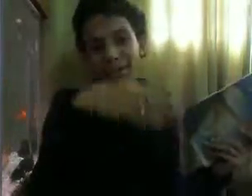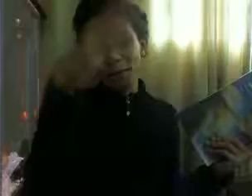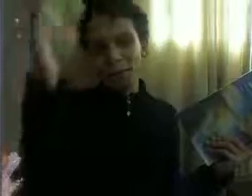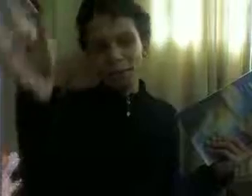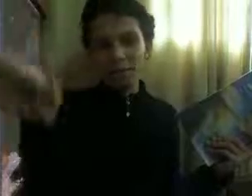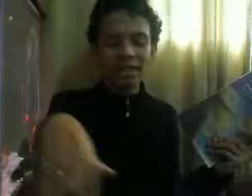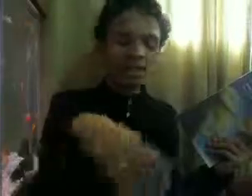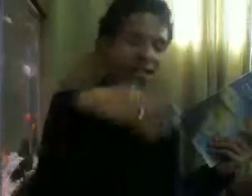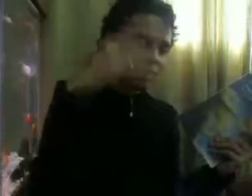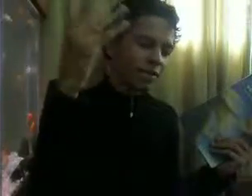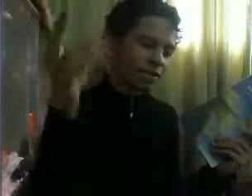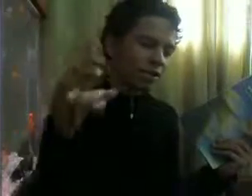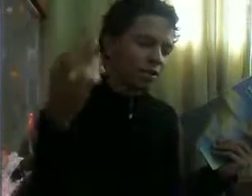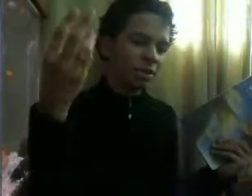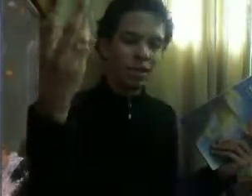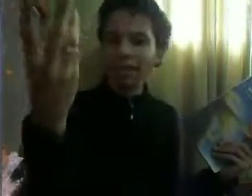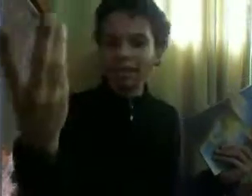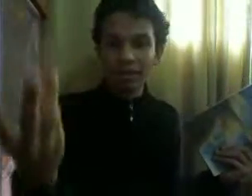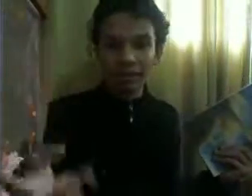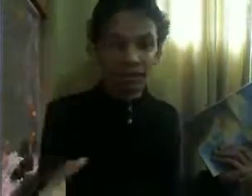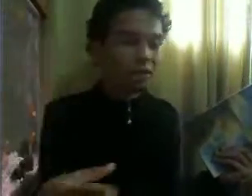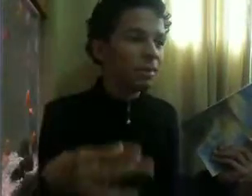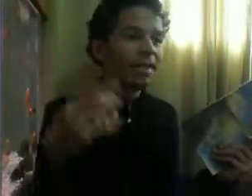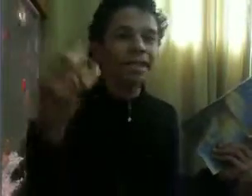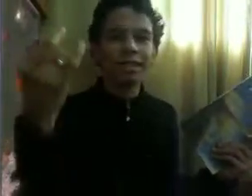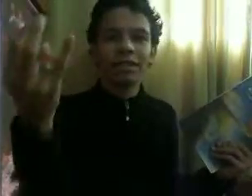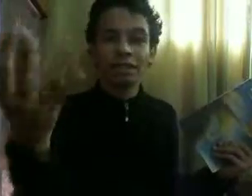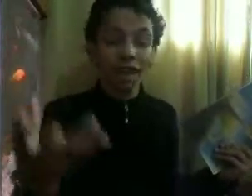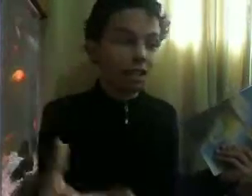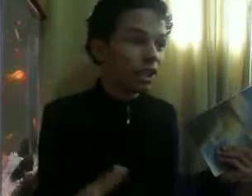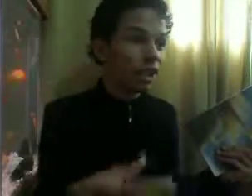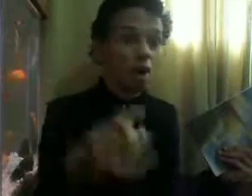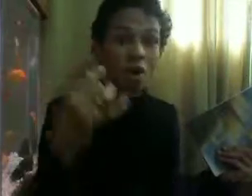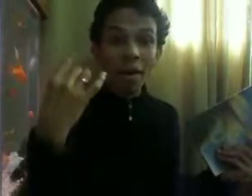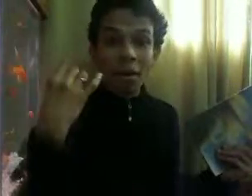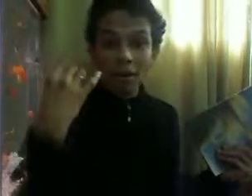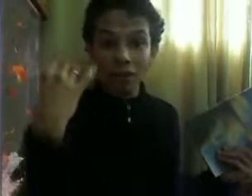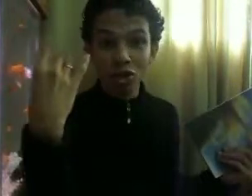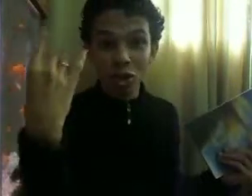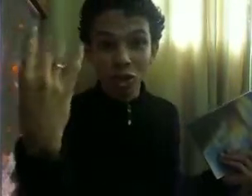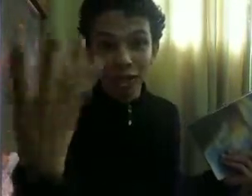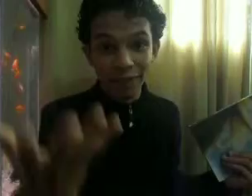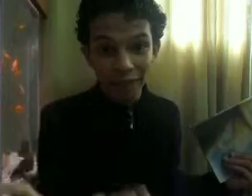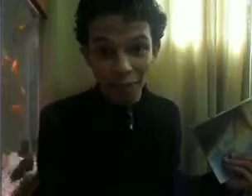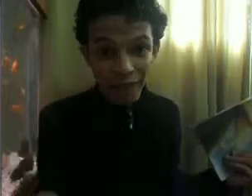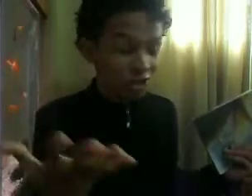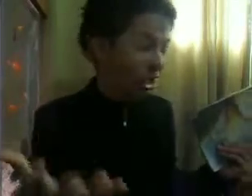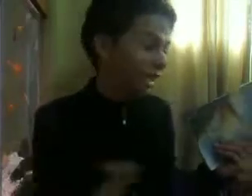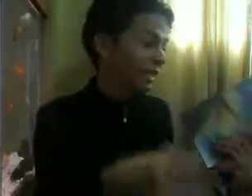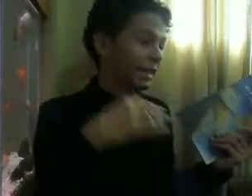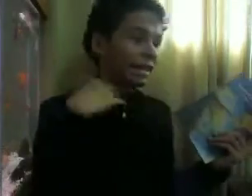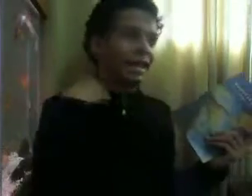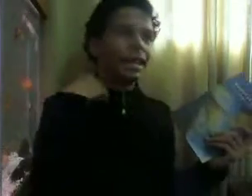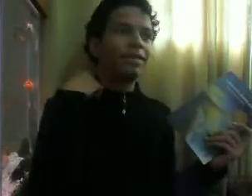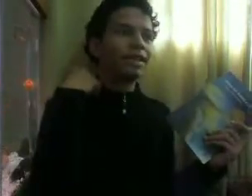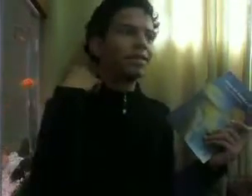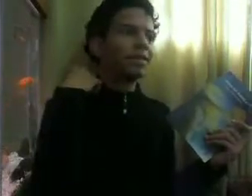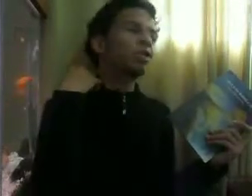das prostitutas Ele vai se envolvendo Com menininhas da escola Com menininhas da faculdade Com uma professora Da faculdade dele Ele vai se envolvendo Com